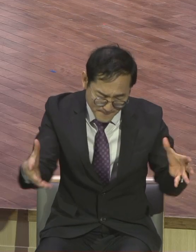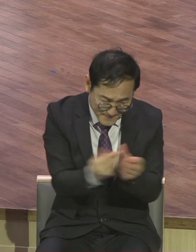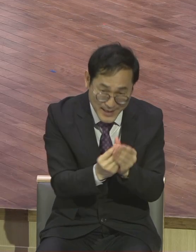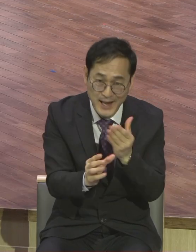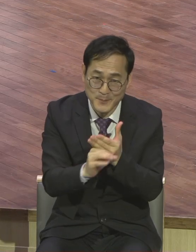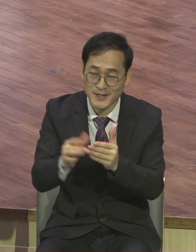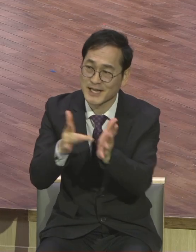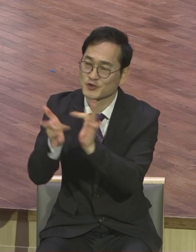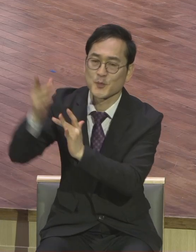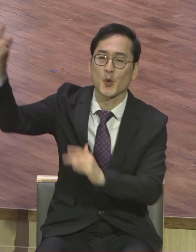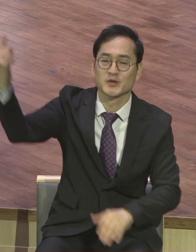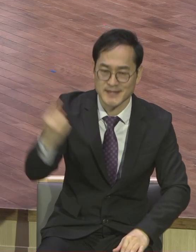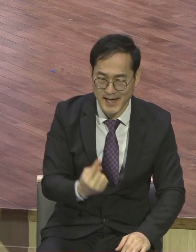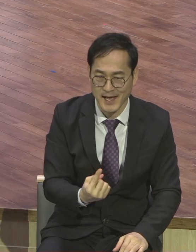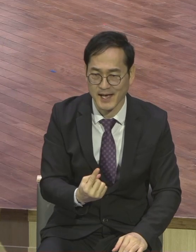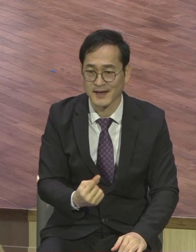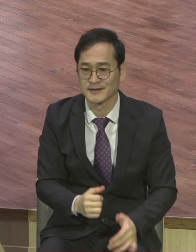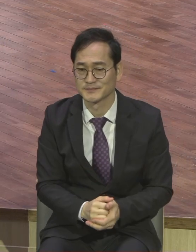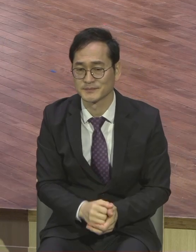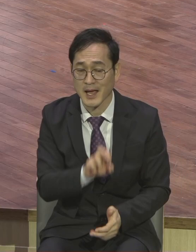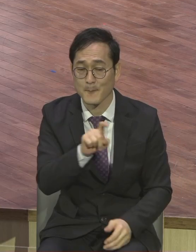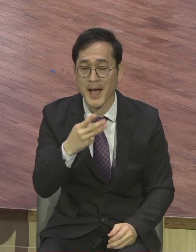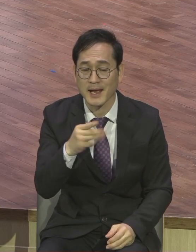마라나타 그날이 옵니다